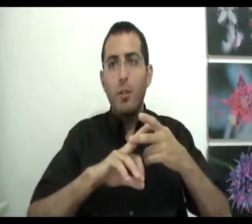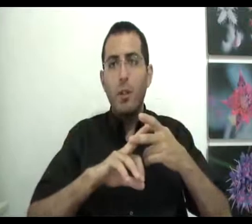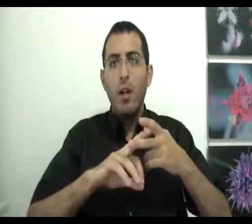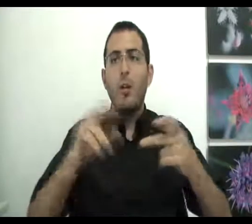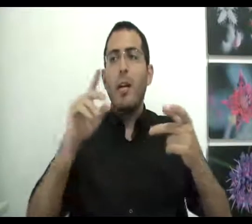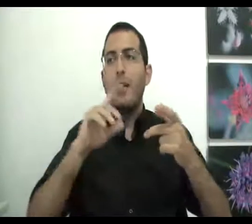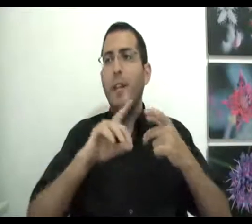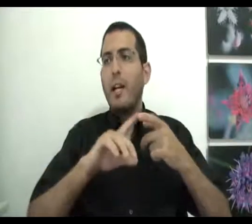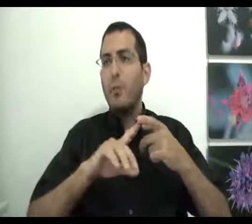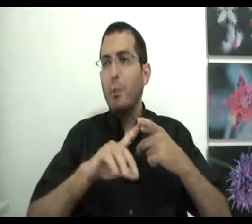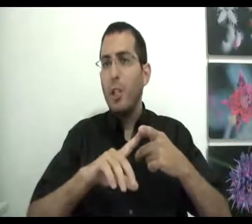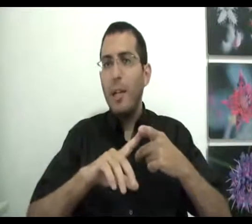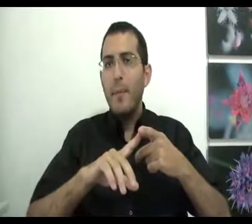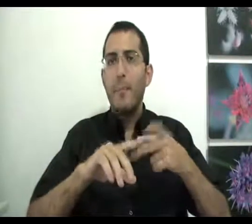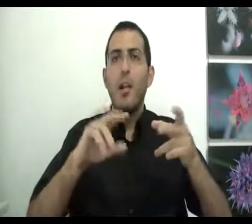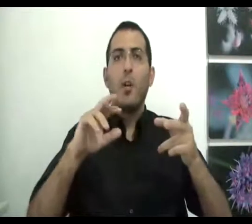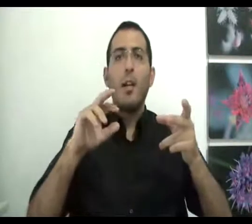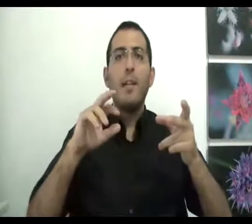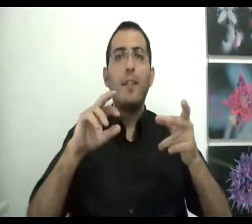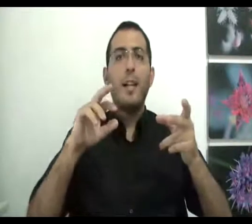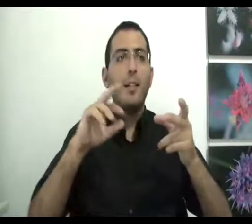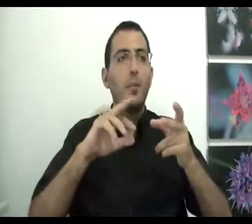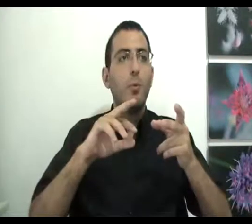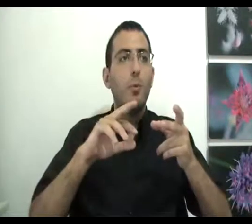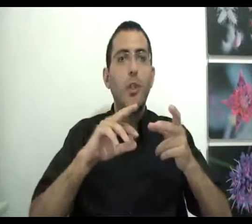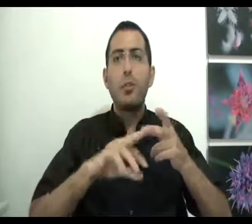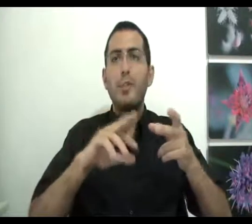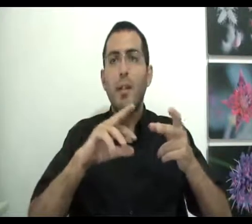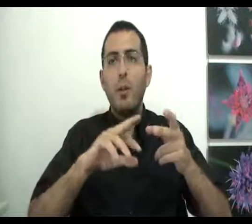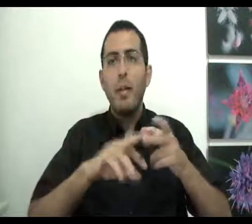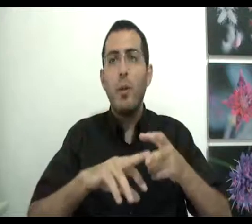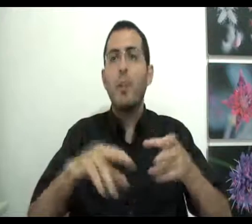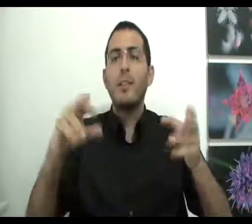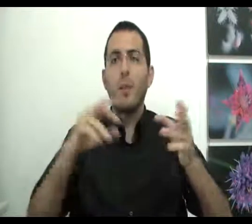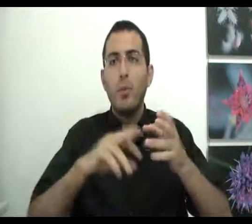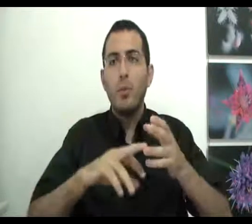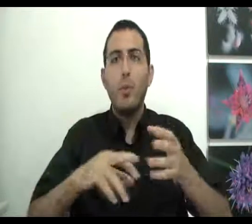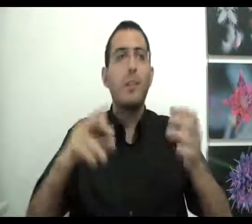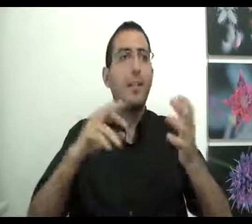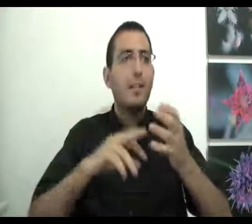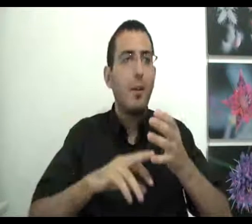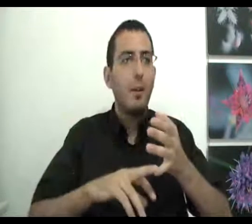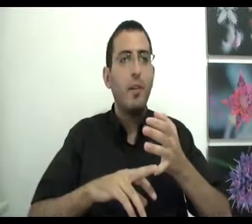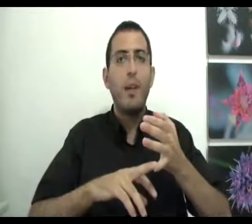כל אחד ואחד הוא מושלם כל אחד ואחד הוא יש לו את סך כל היכולות את סך כל התכונות את סך כל הדברים